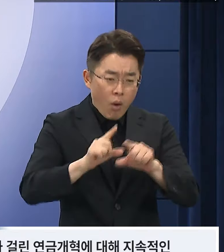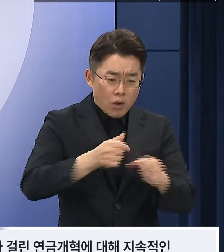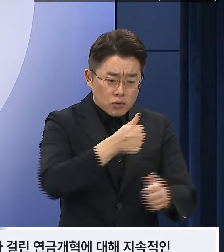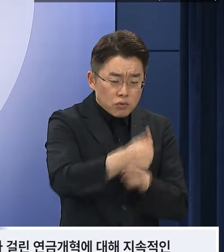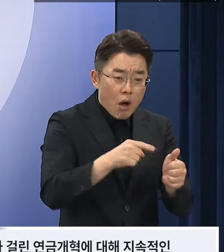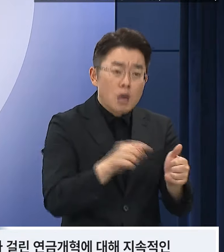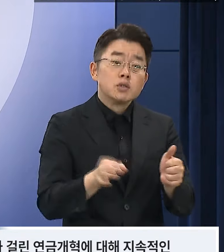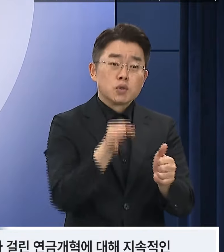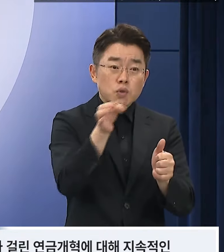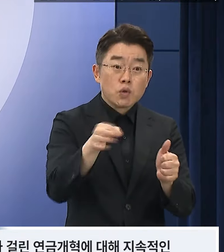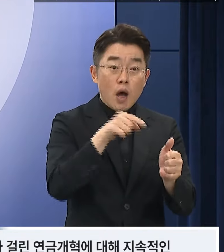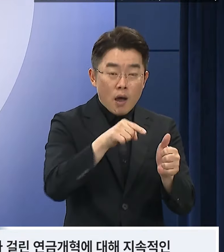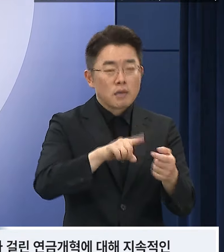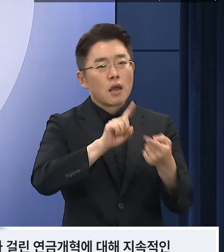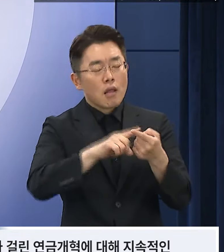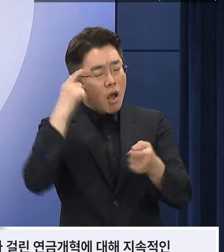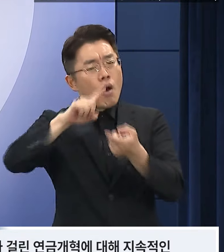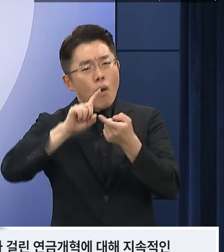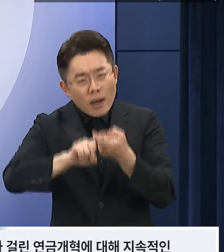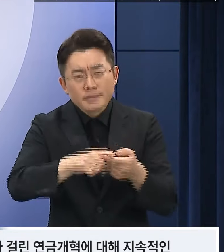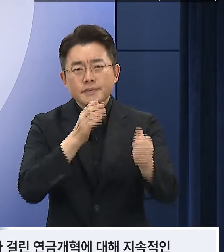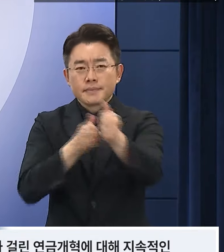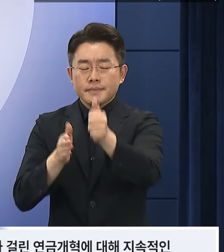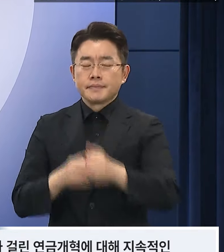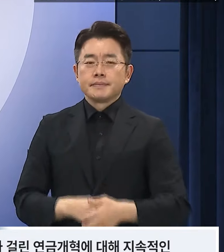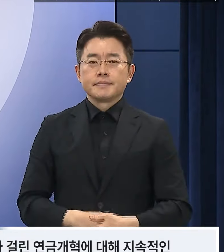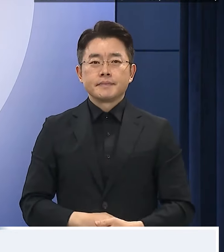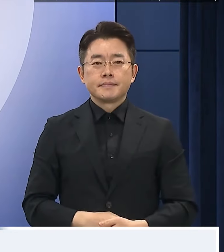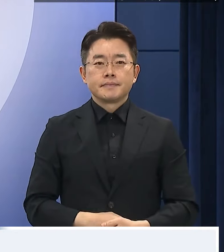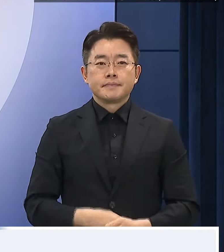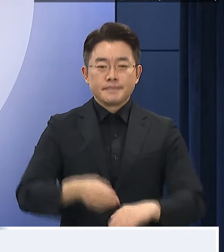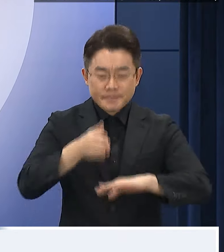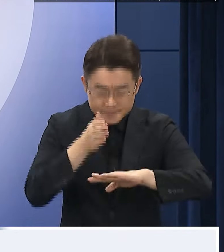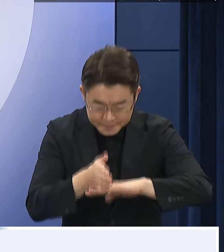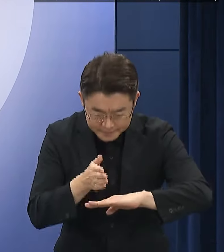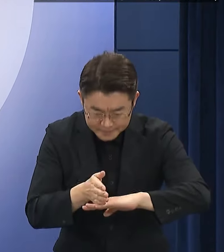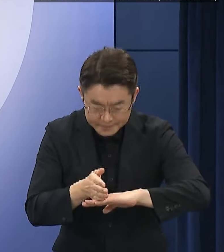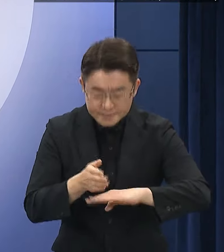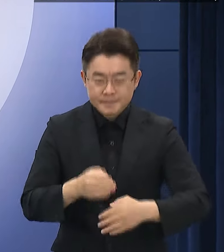대해 지속적인 관심을 가져주시길 부탁드립니다. 감사합니다.